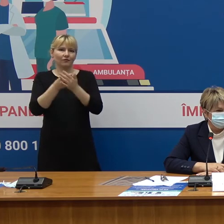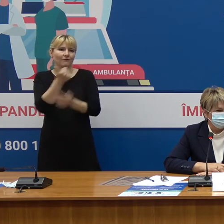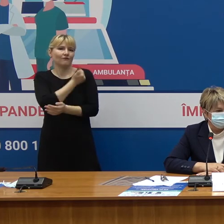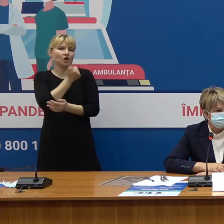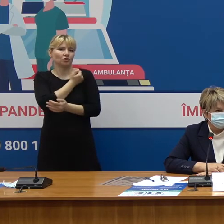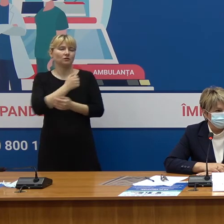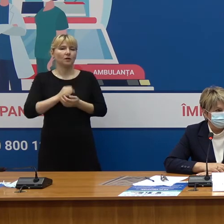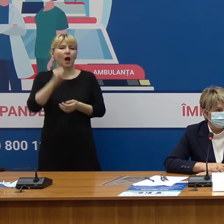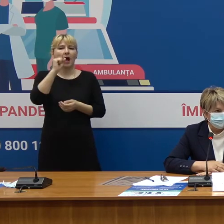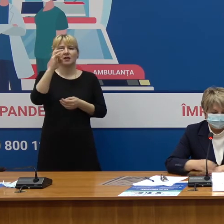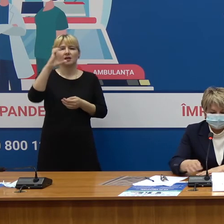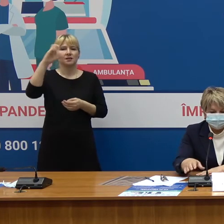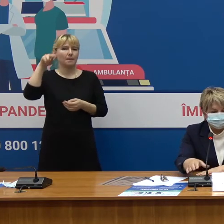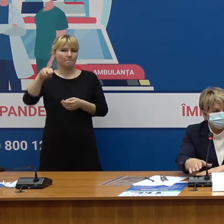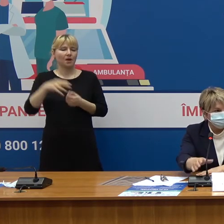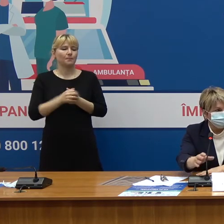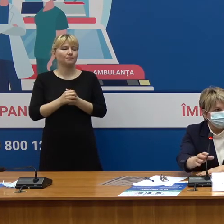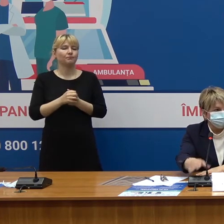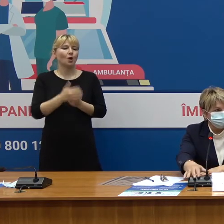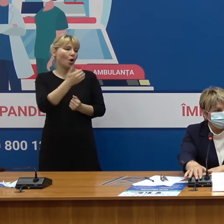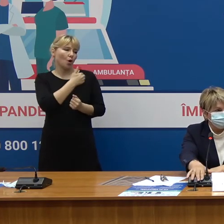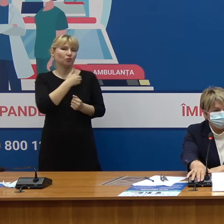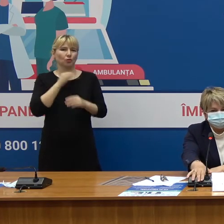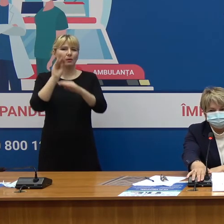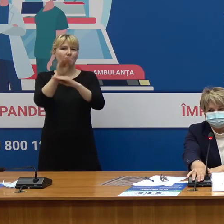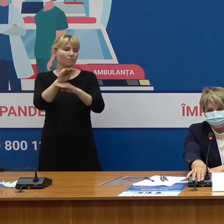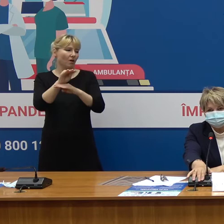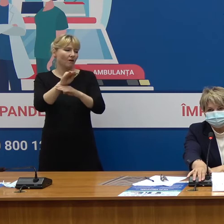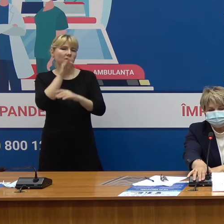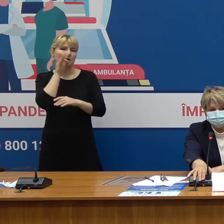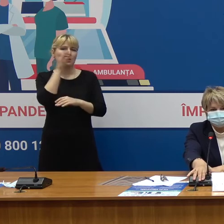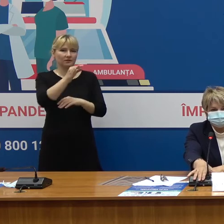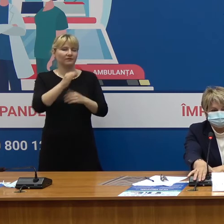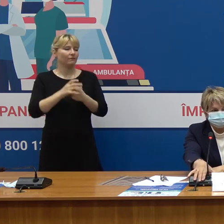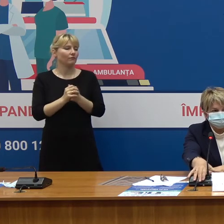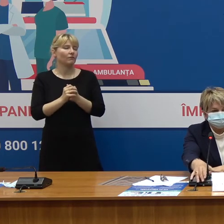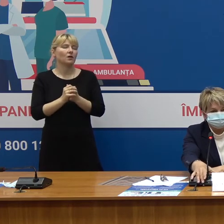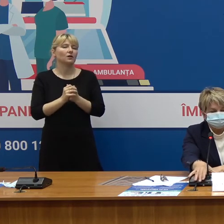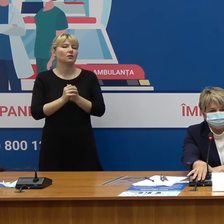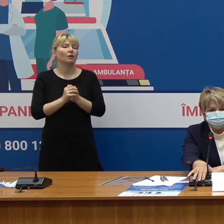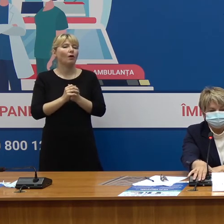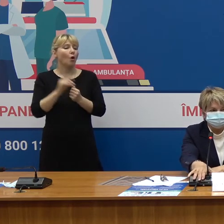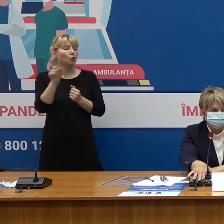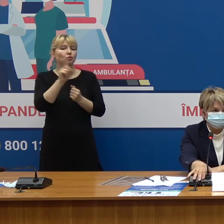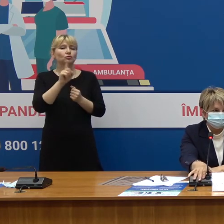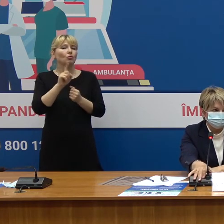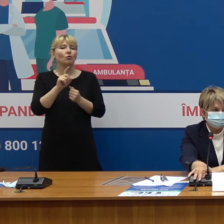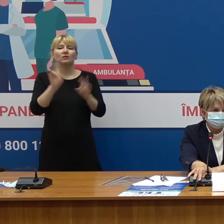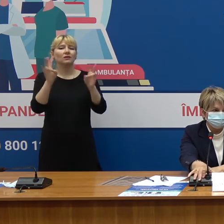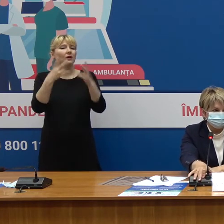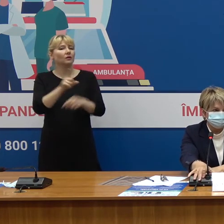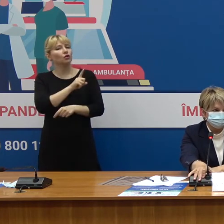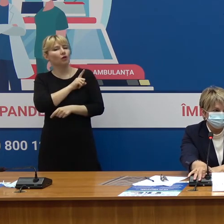vaccinuri din cadrul ANSP Aici aș vrea să completez răspunsul domnului Alexandre Ban Spunând că nu așteptăm